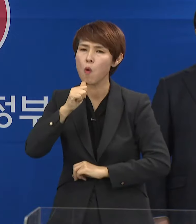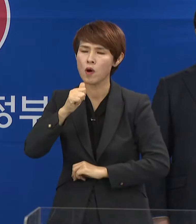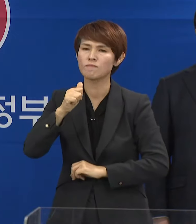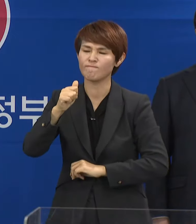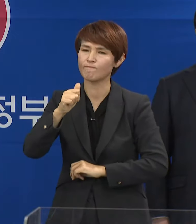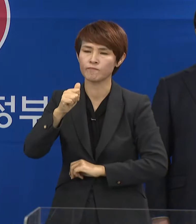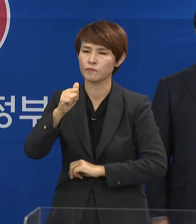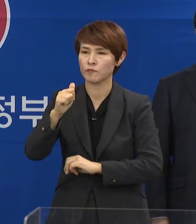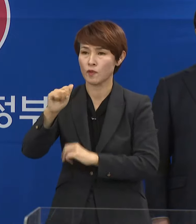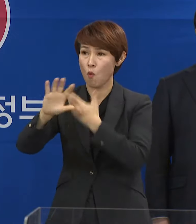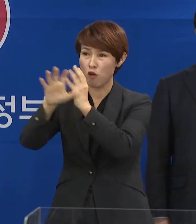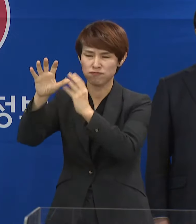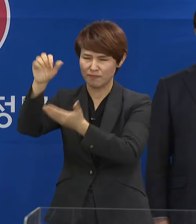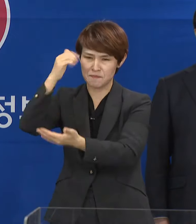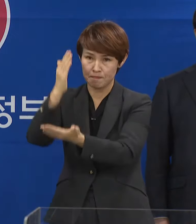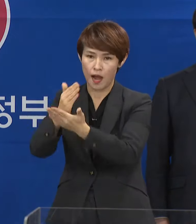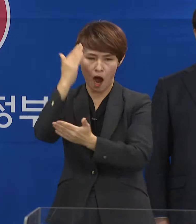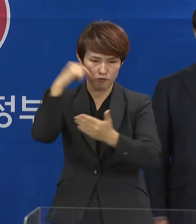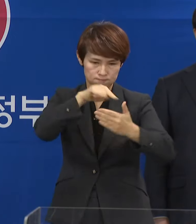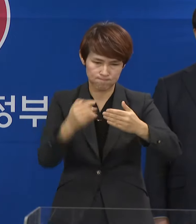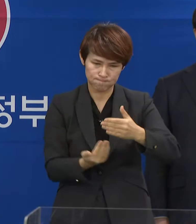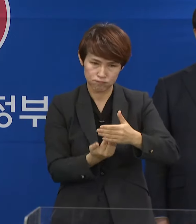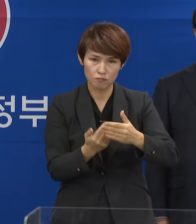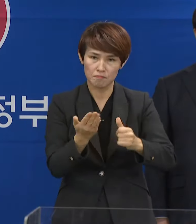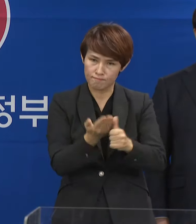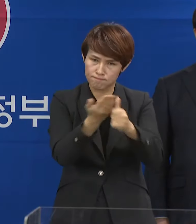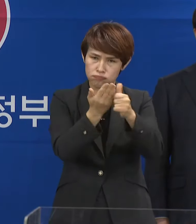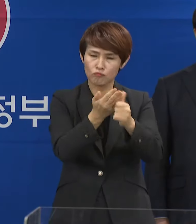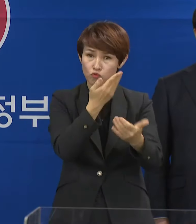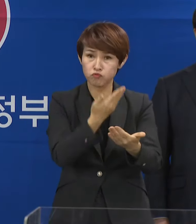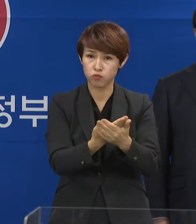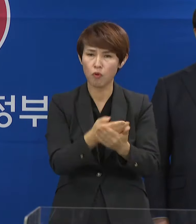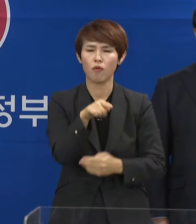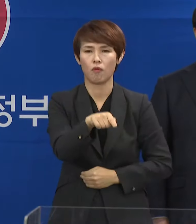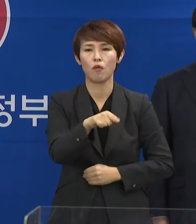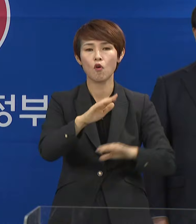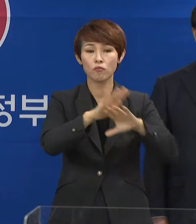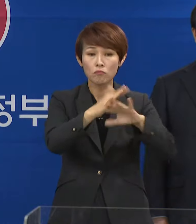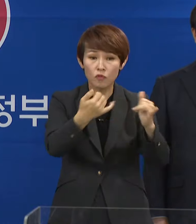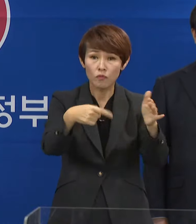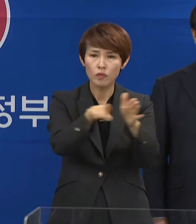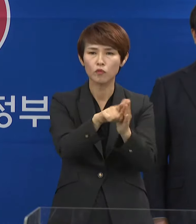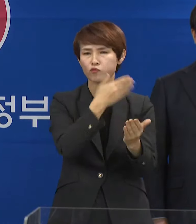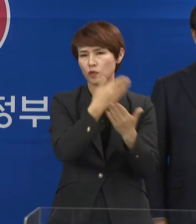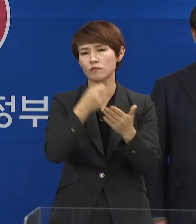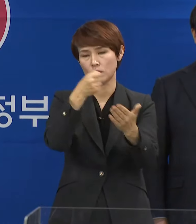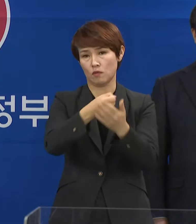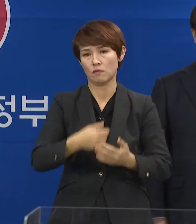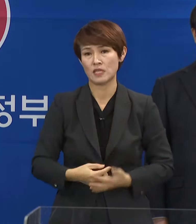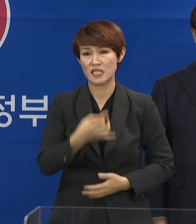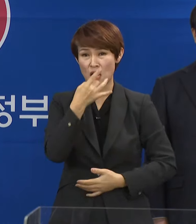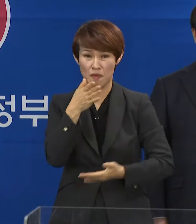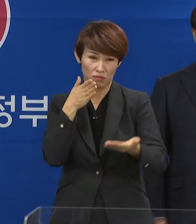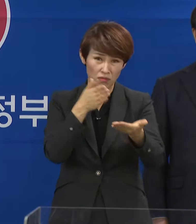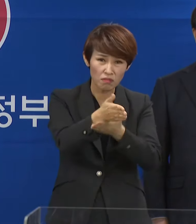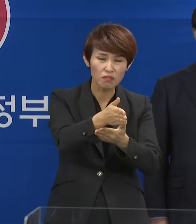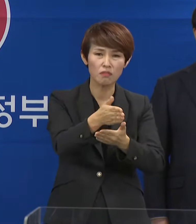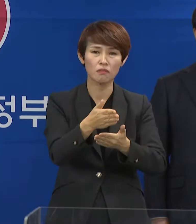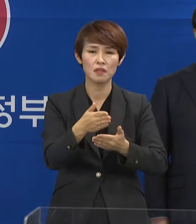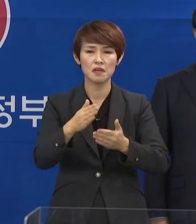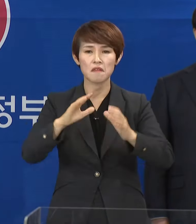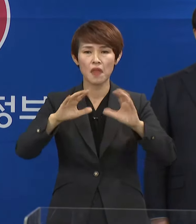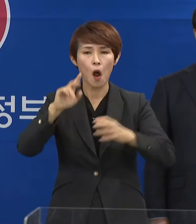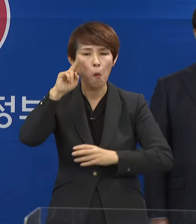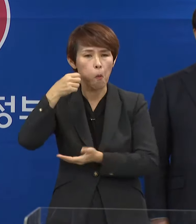작물의 국내 생산을 확대하는 것이 국가 전체와 농민을 위한 결정입니다. 쌀만 가지고 식량